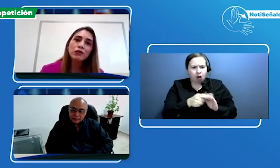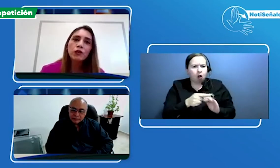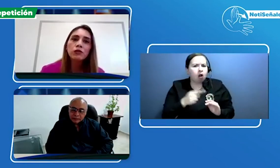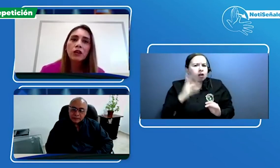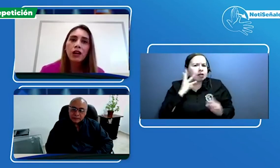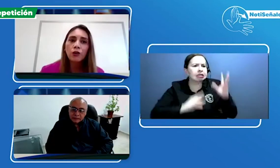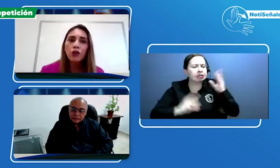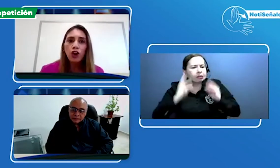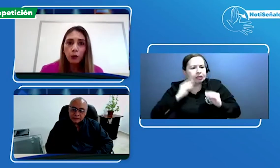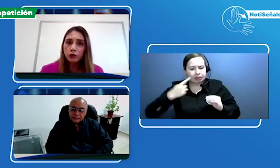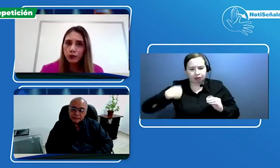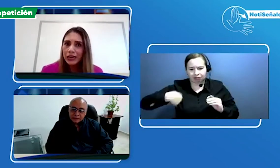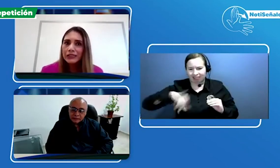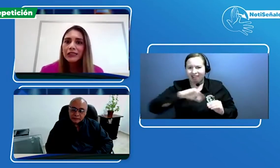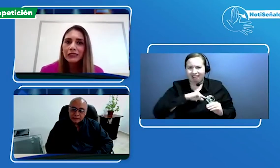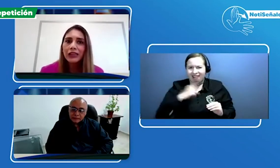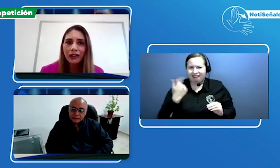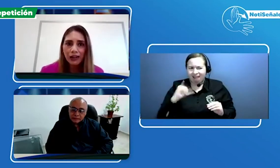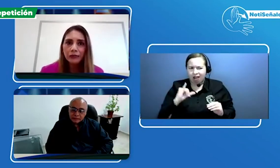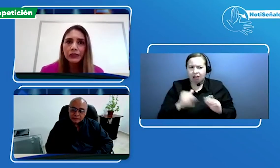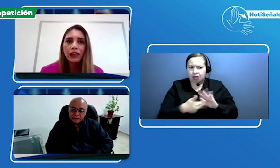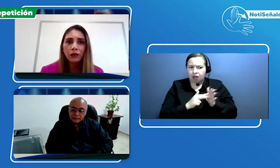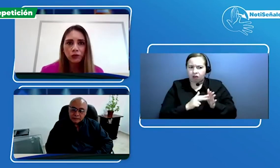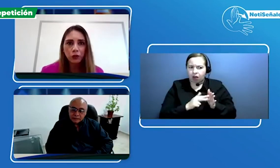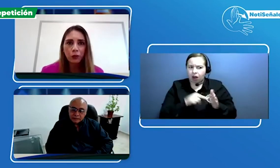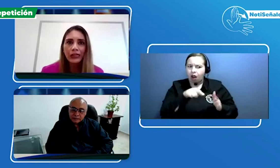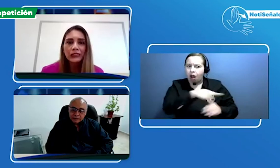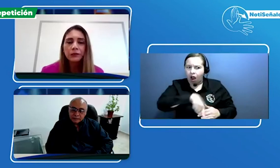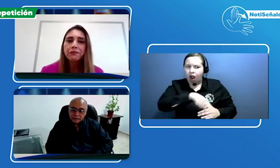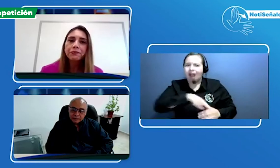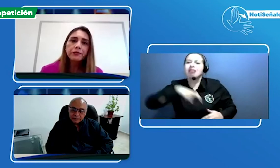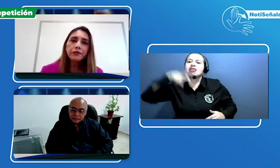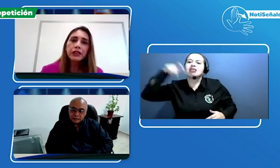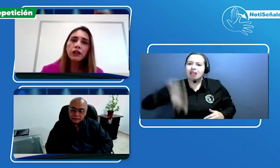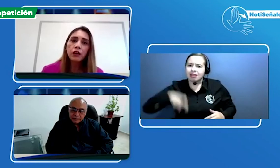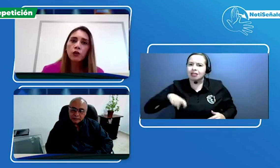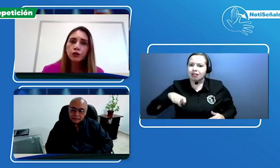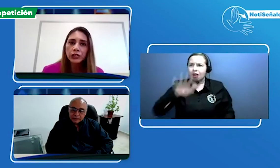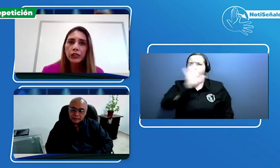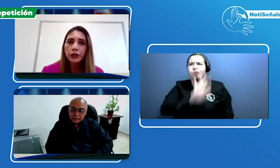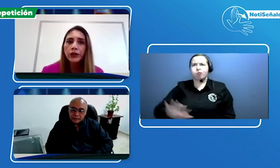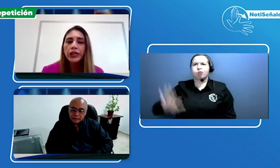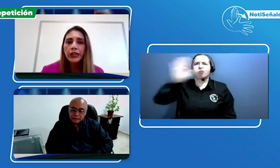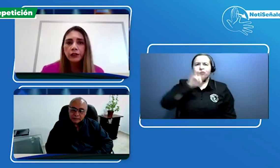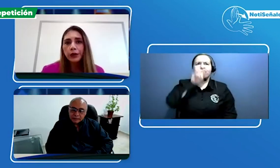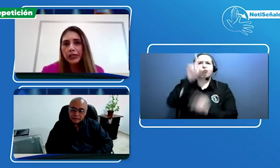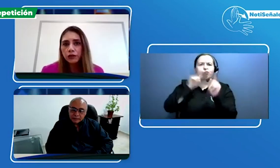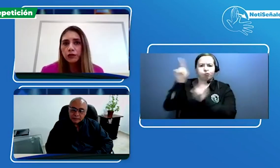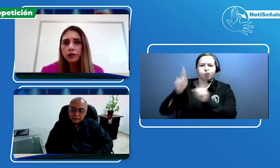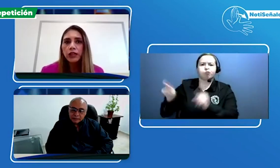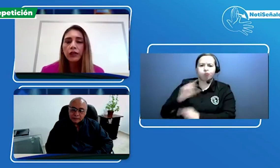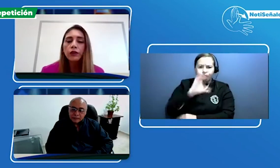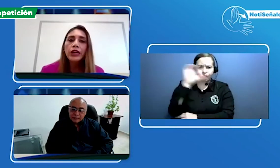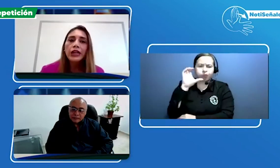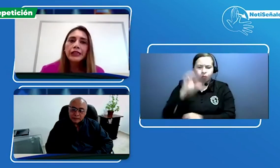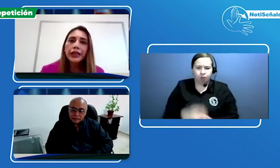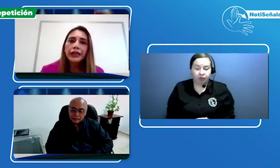encontrado, pues una necesidad realmente de nuestro país. Con el subsidio, lo que ya es con el subsidio, tiene